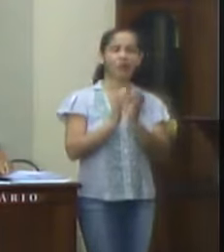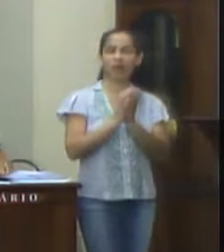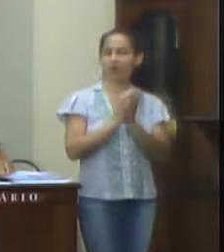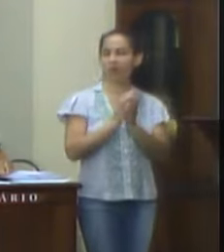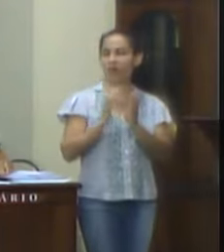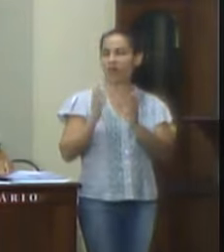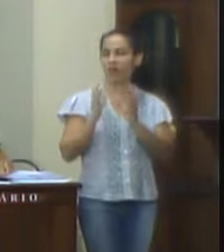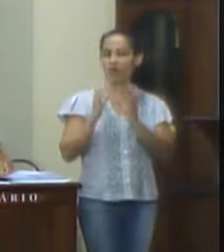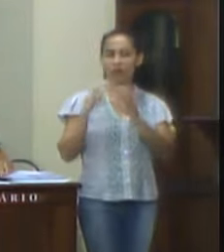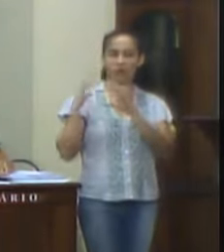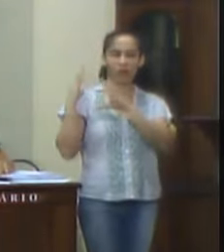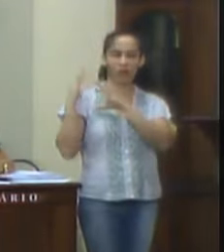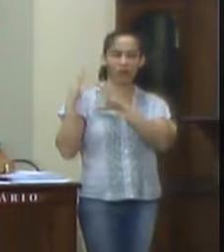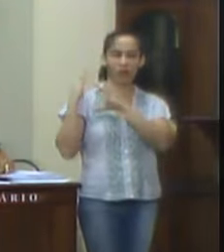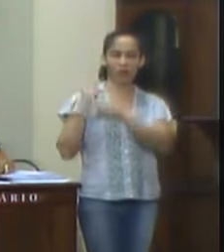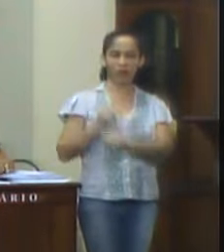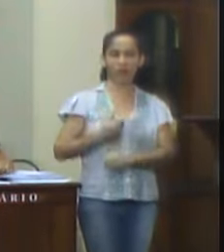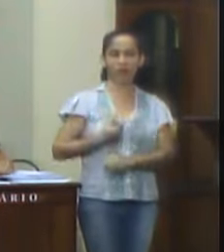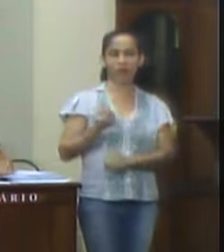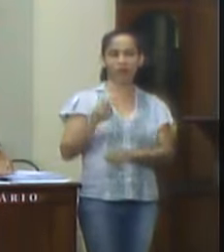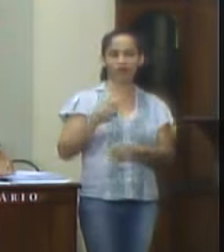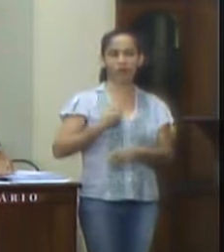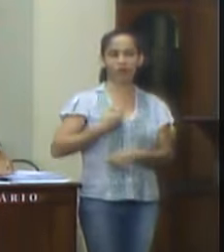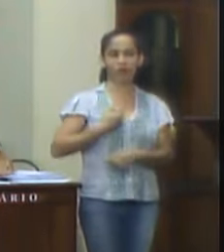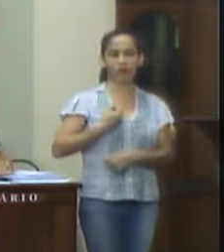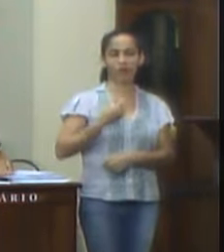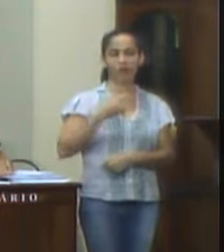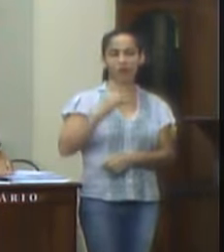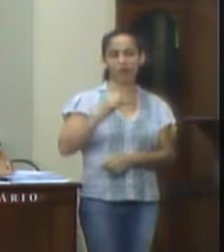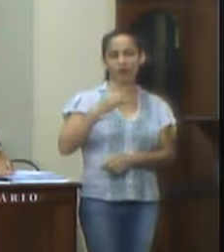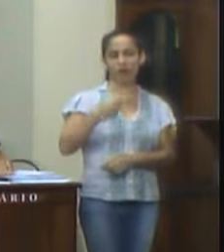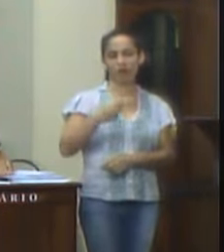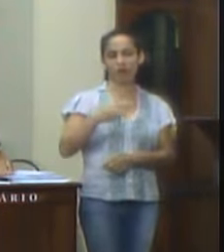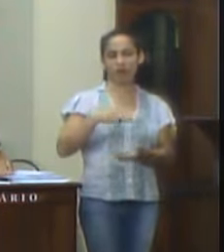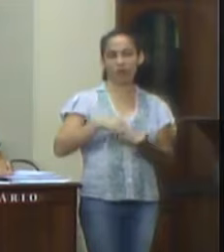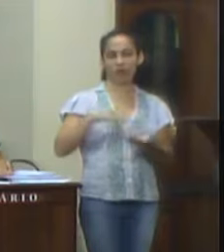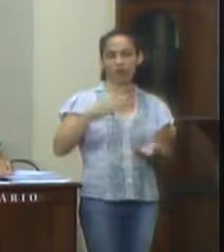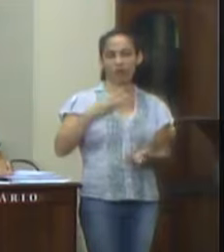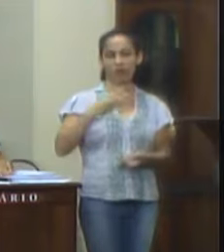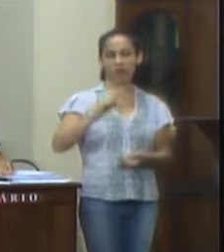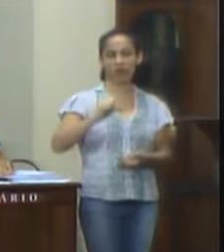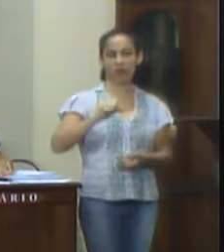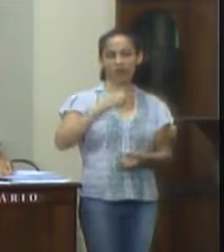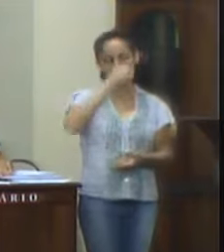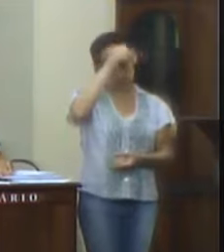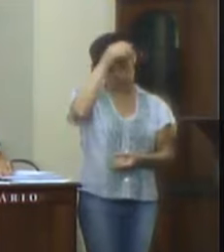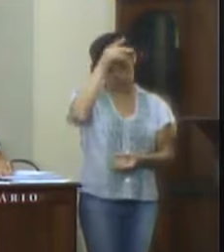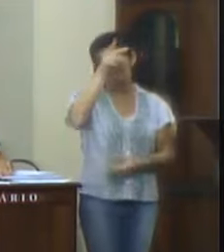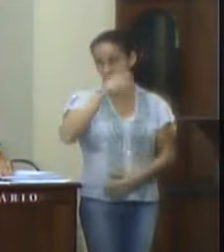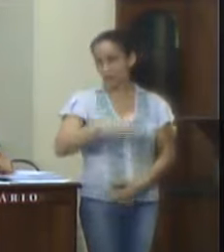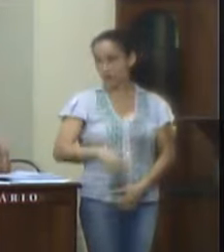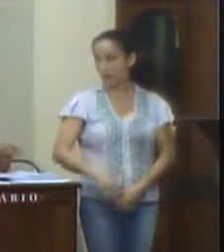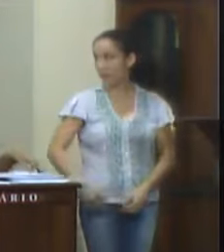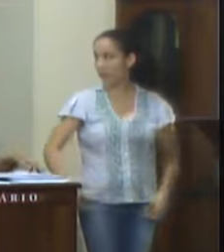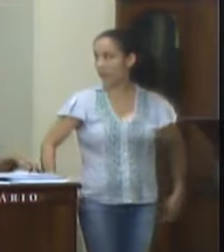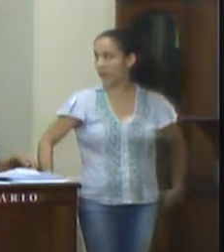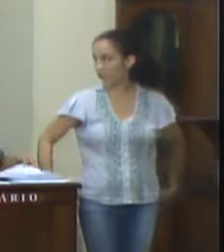Coloco em discussão única e votação para Mensagem nº de 2018, do Poder Executivo.